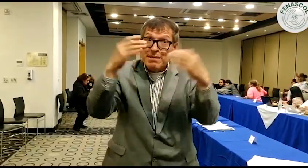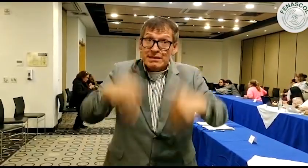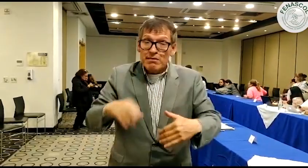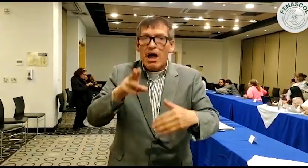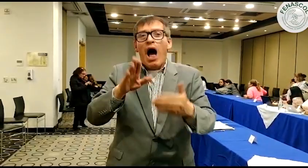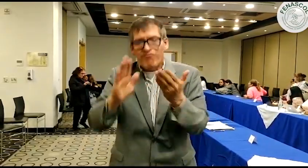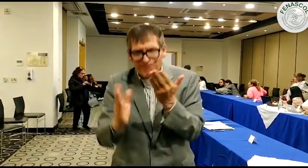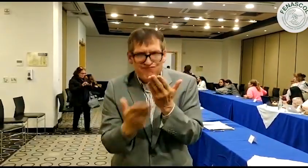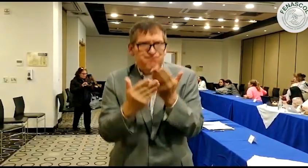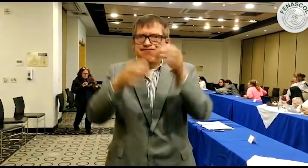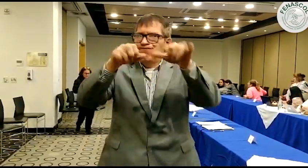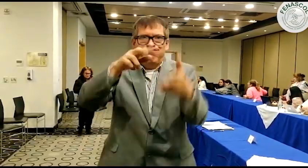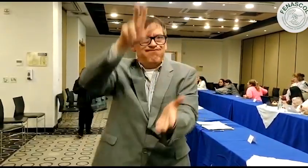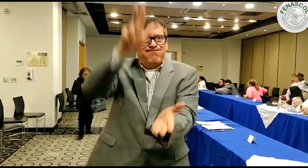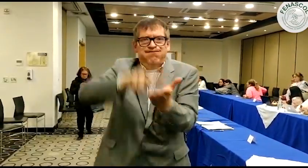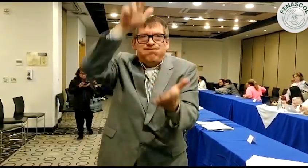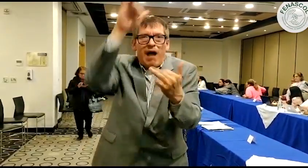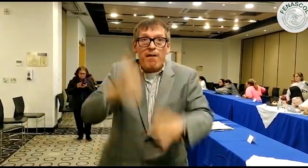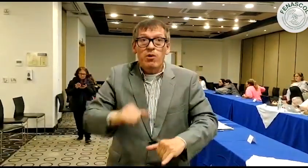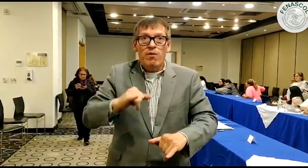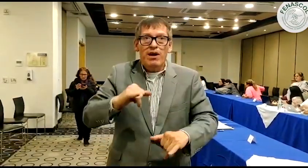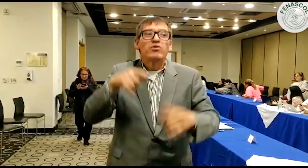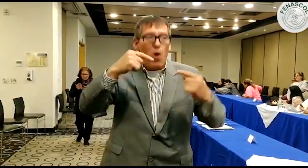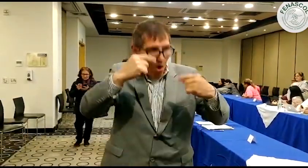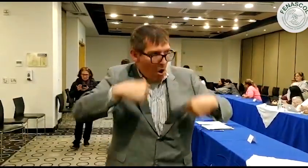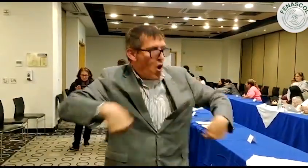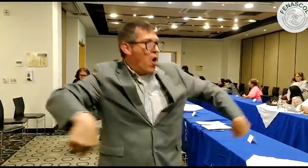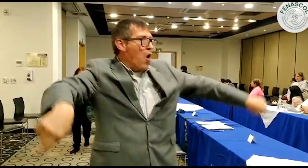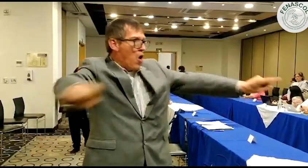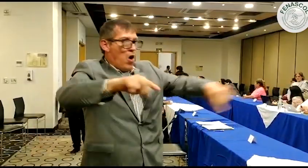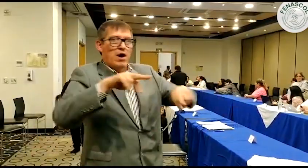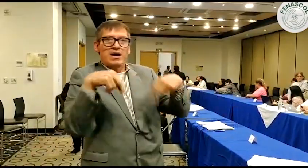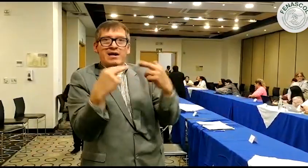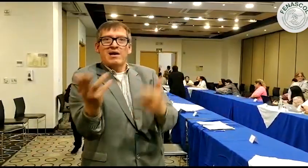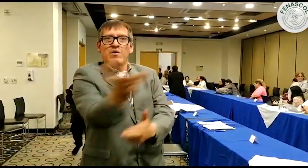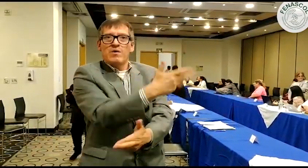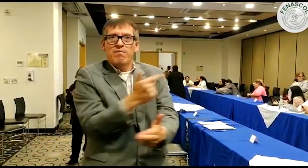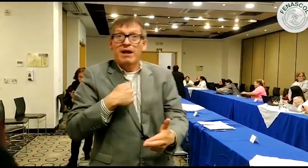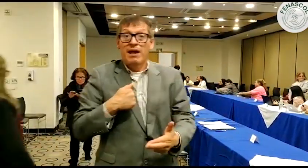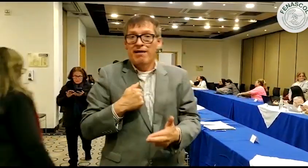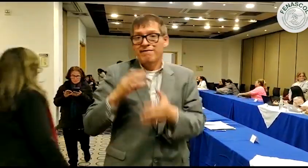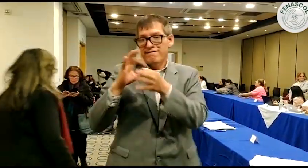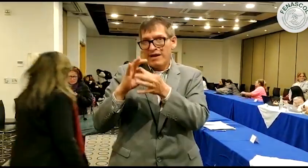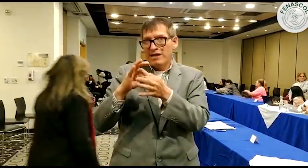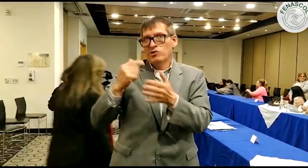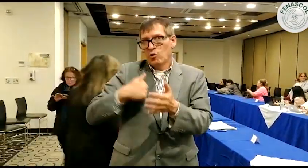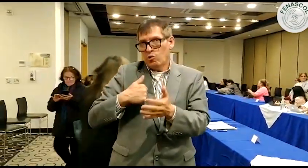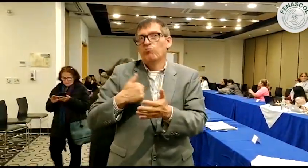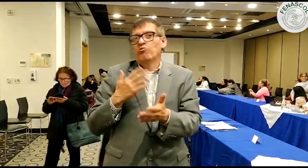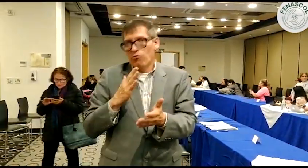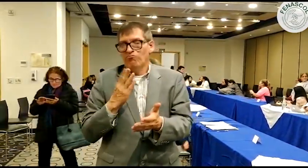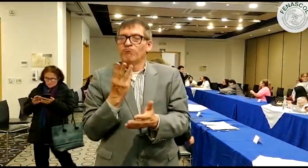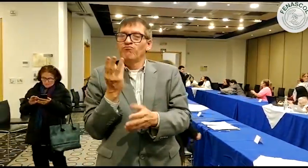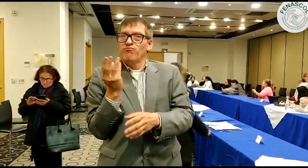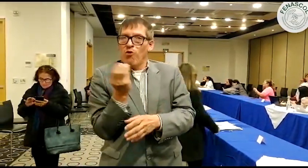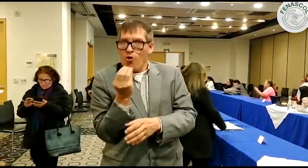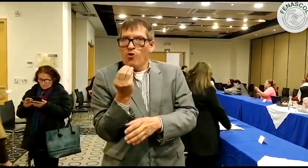de Desarrollo Nacional, que tendrá como fecha el mes de febrero para su aprobación. Esa es la razón por la que estamos